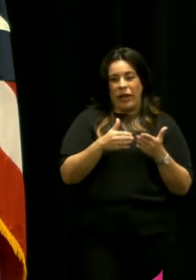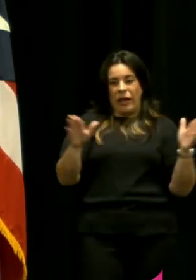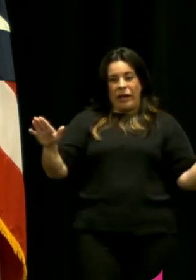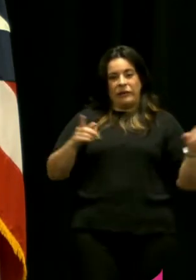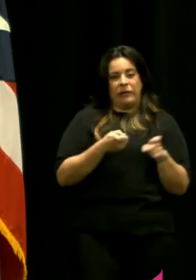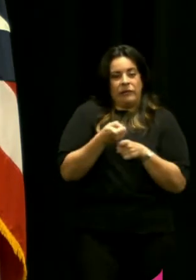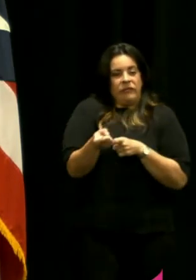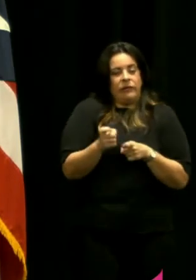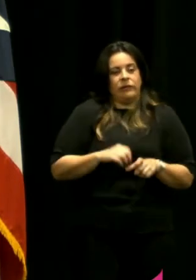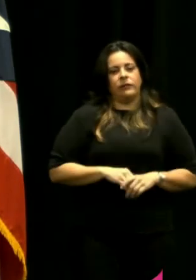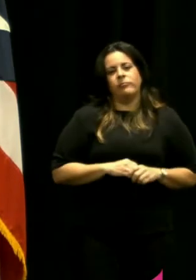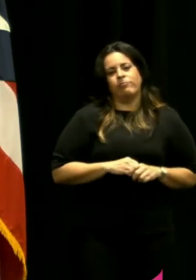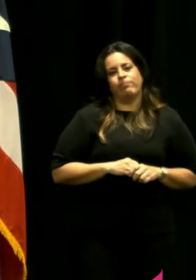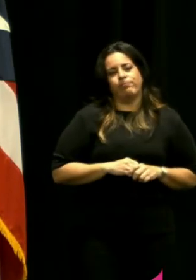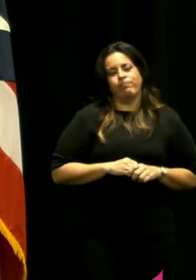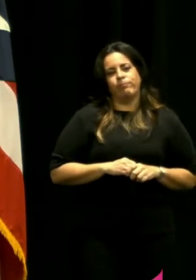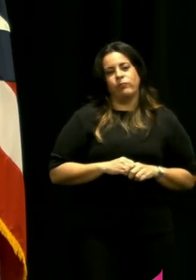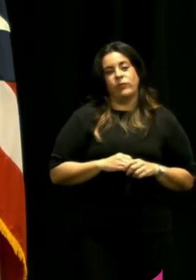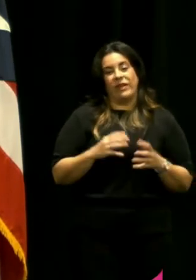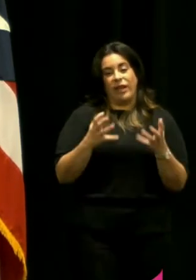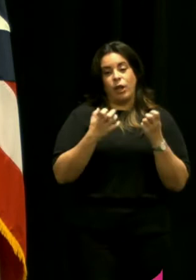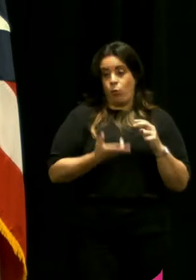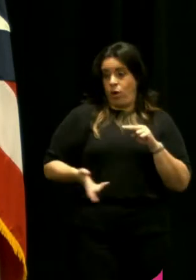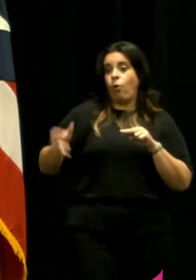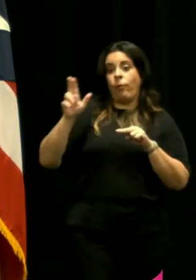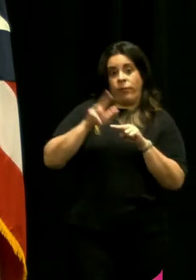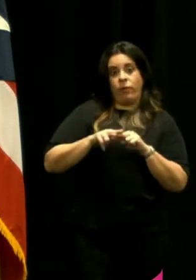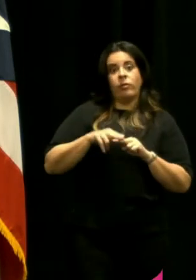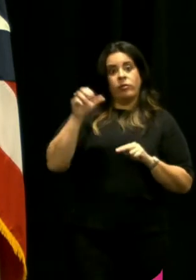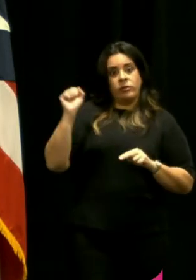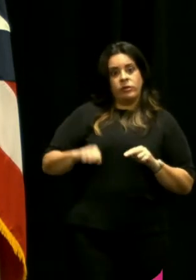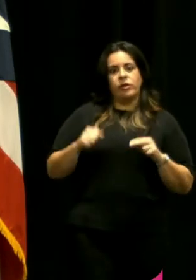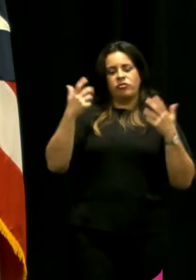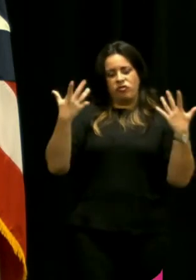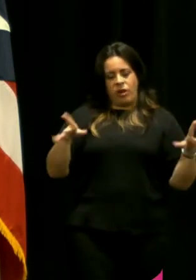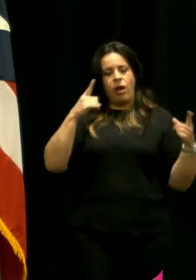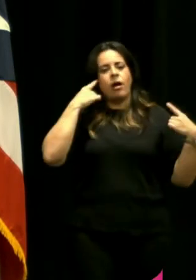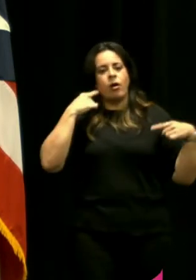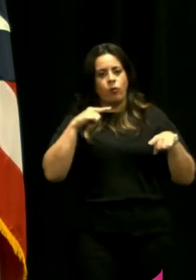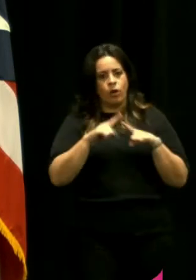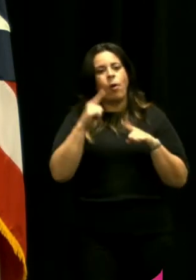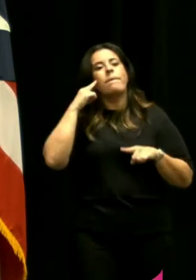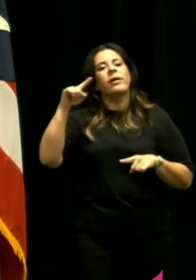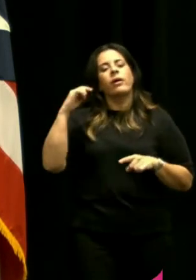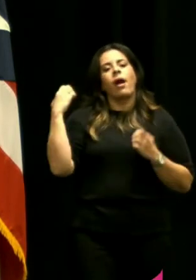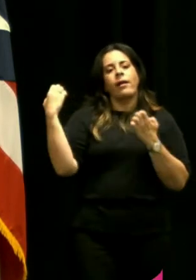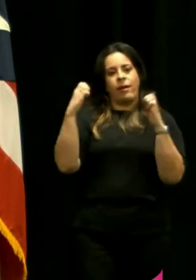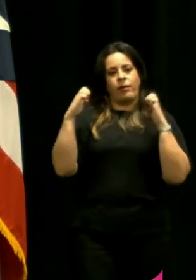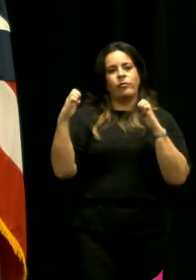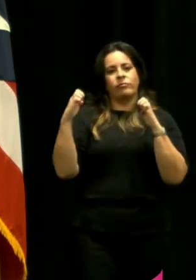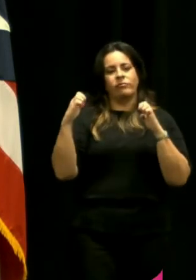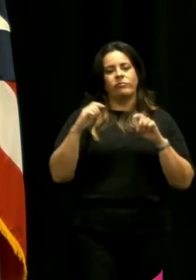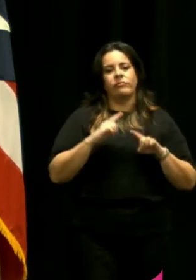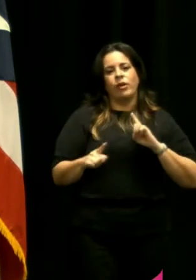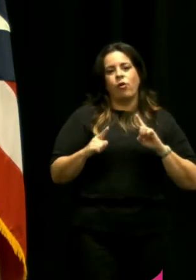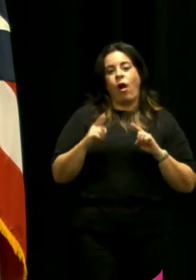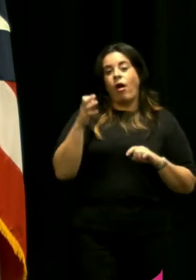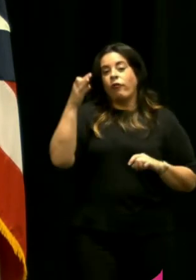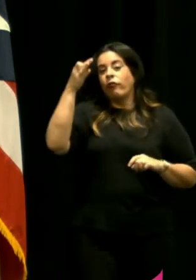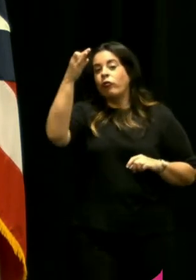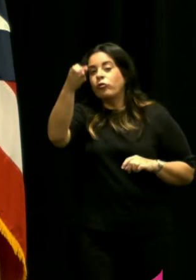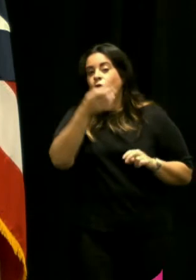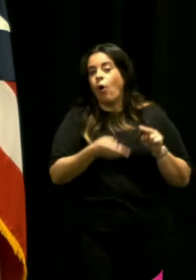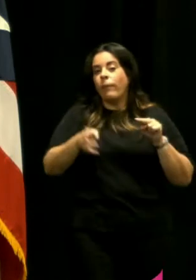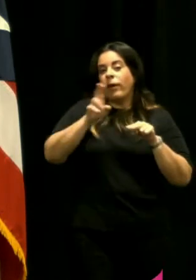trasquilado todos queremos un alza ya la tenemos acordada para enero pero alzas futuras